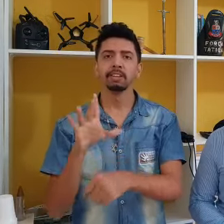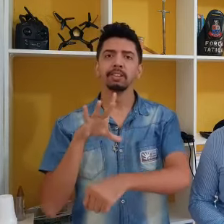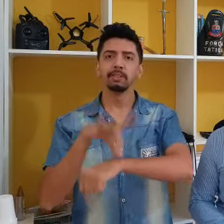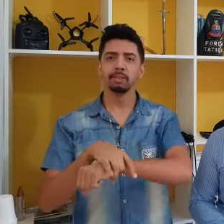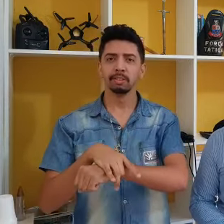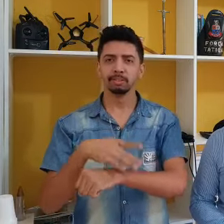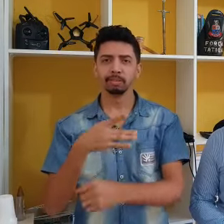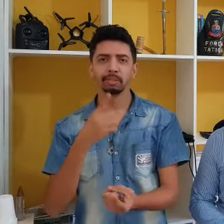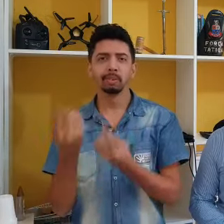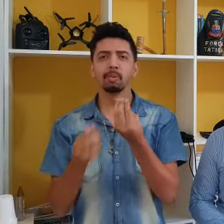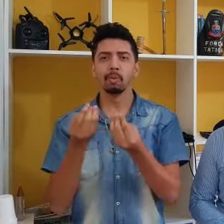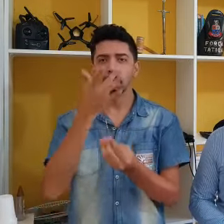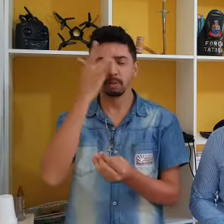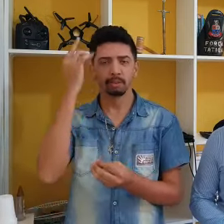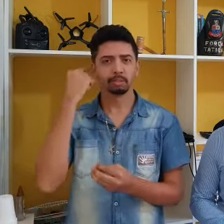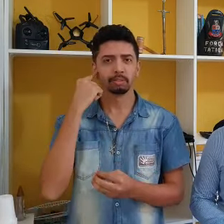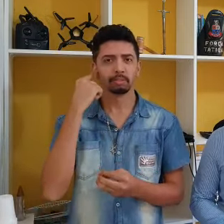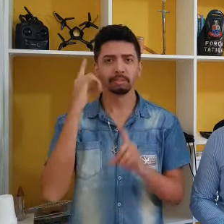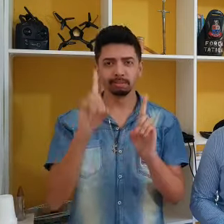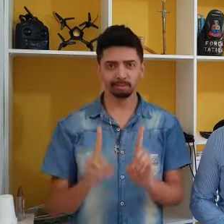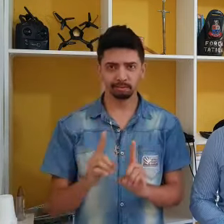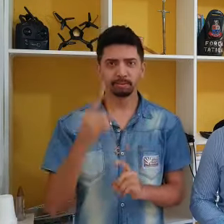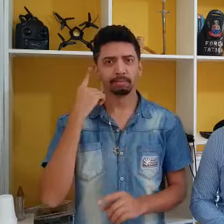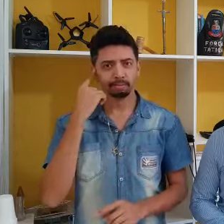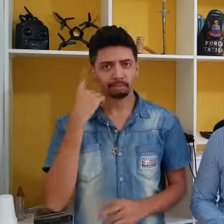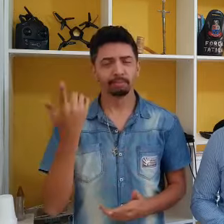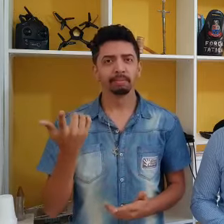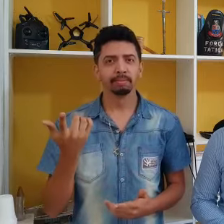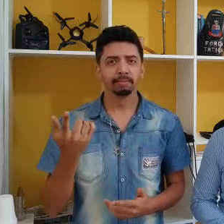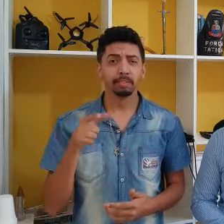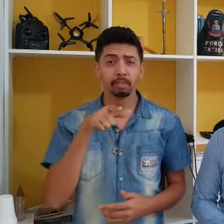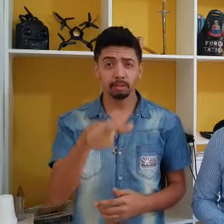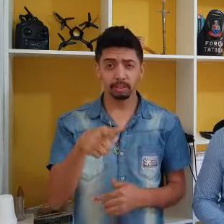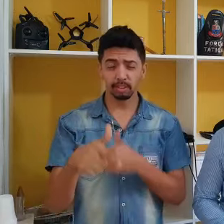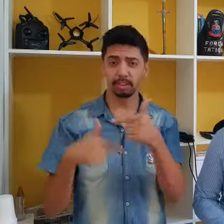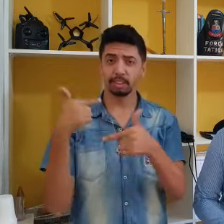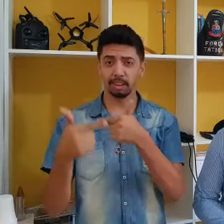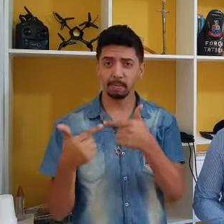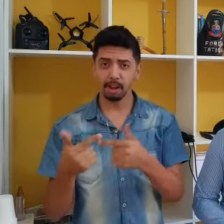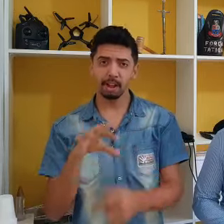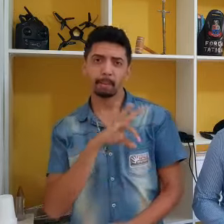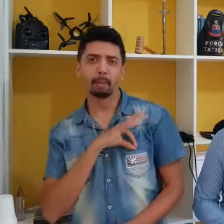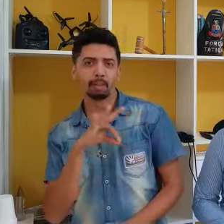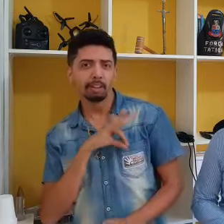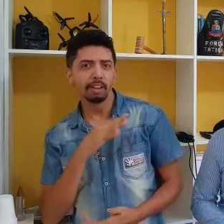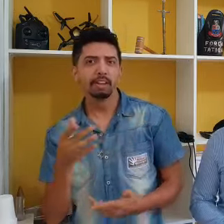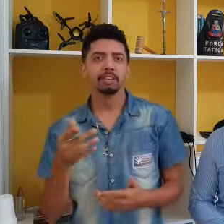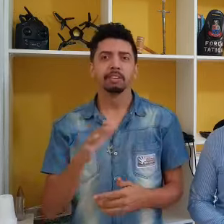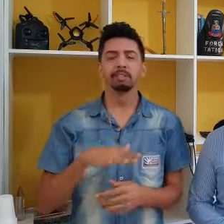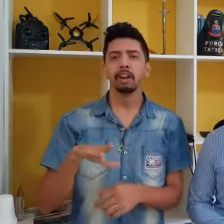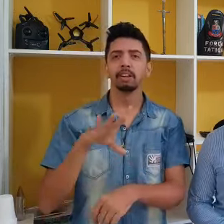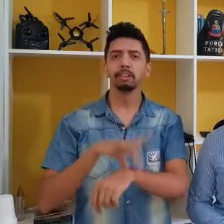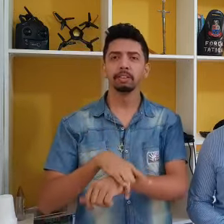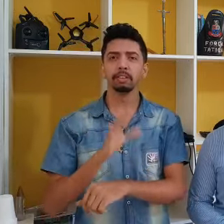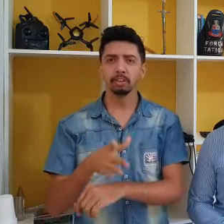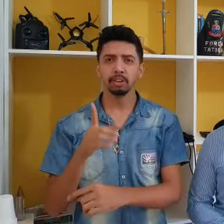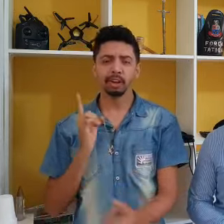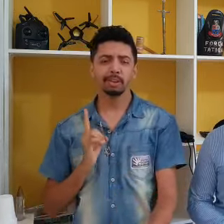deficiência auditiva? Você agente de segurança ou policial já abordou algum surdo na rua e teve